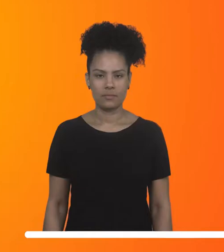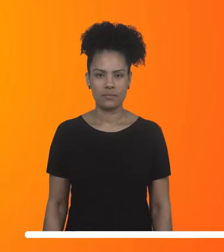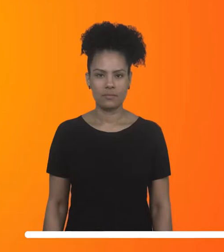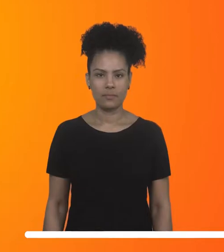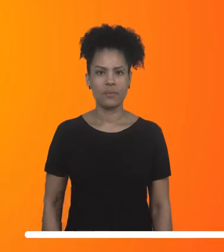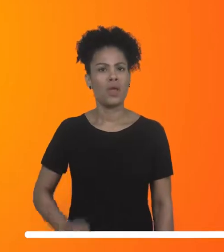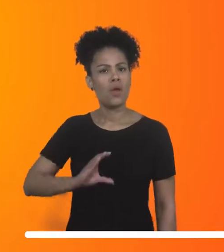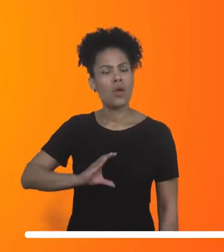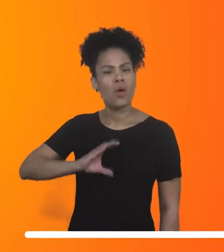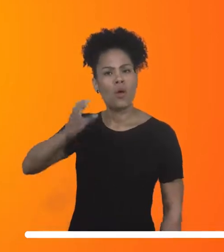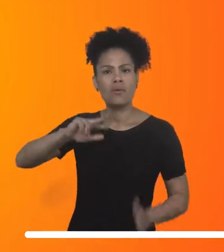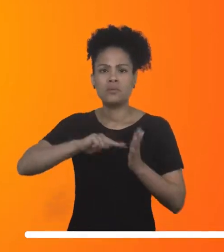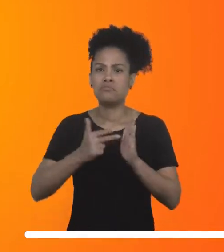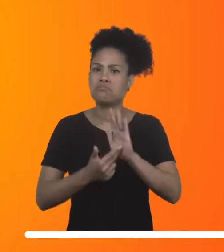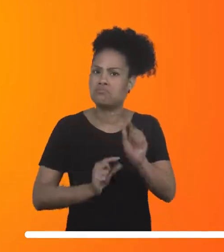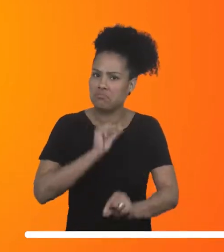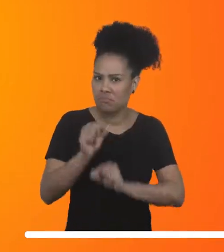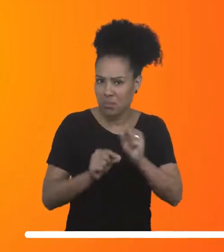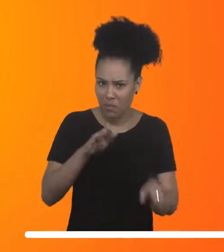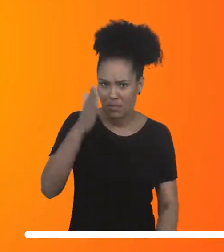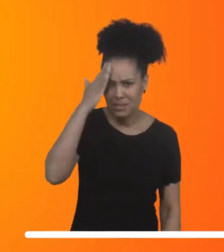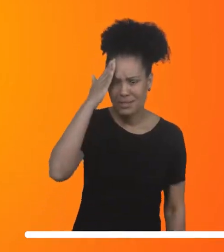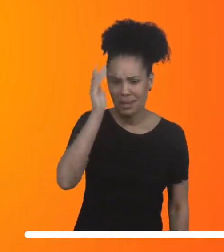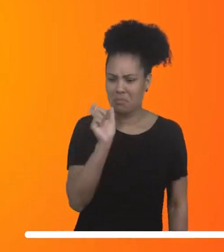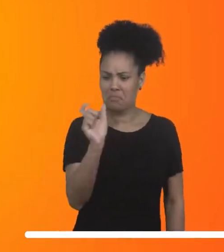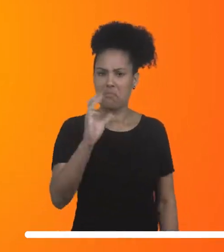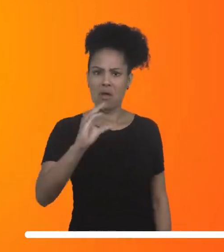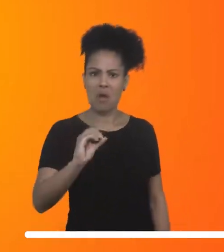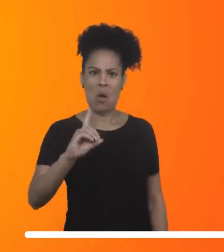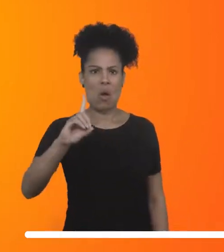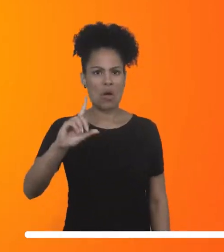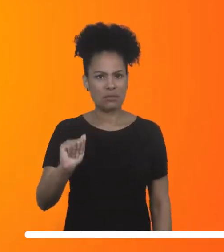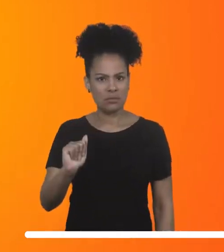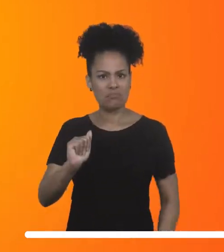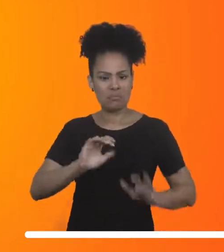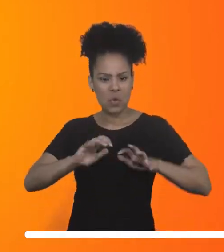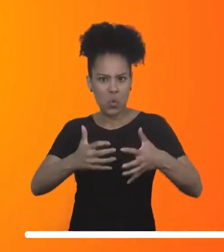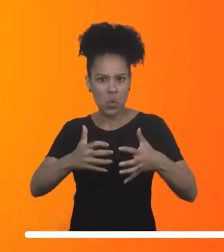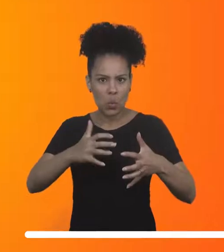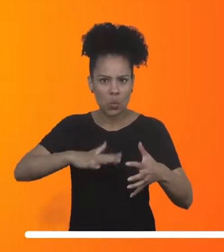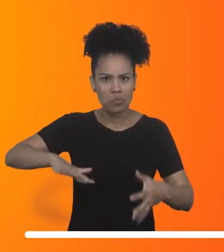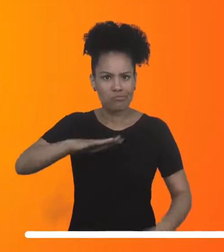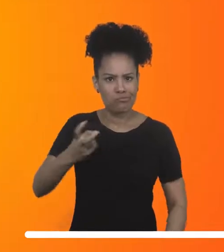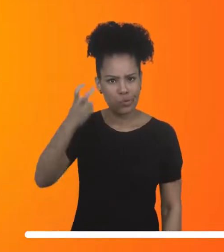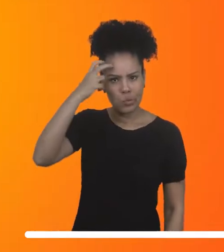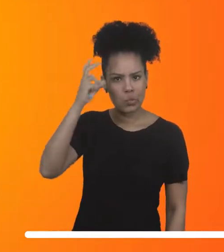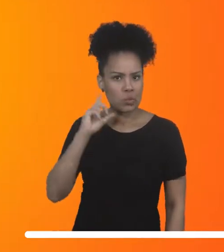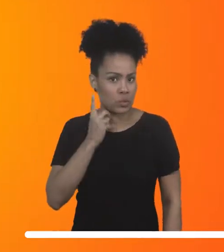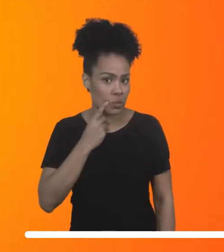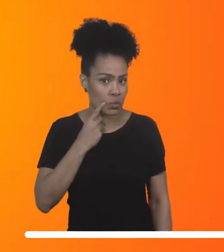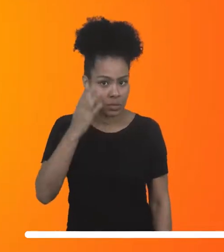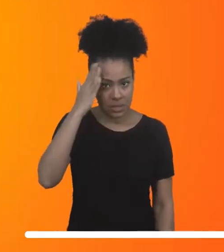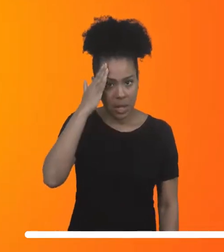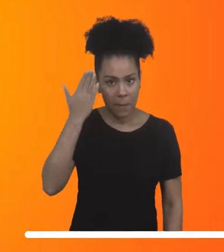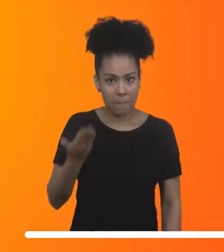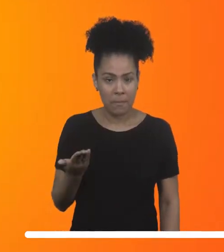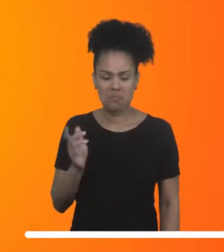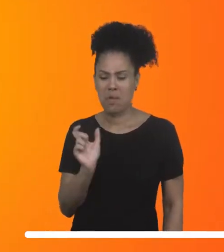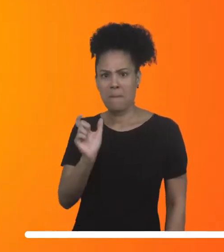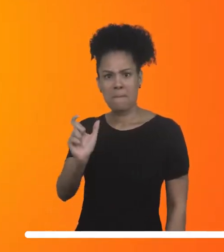O que é coda? Você sabe o que é coda ou codas dentro do universo da cultura surda? A expressão ficou famosa em